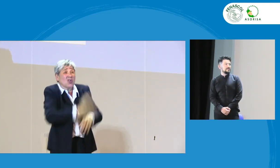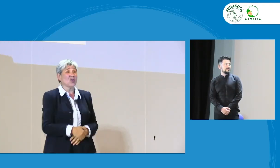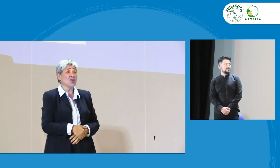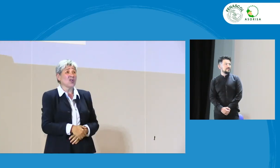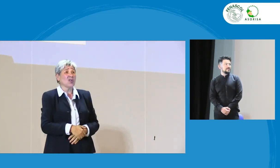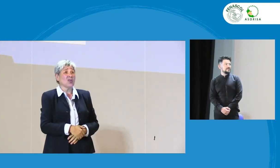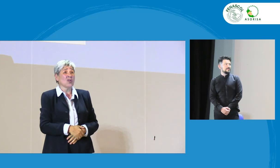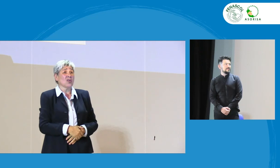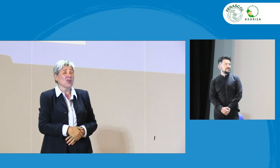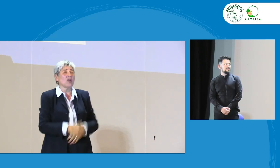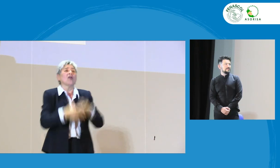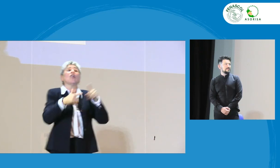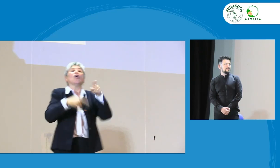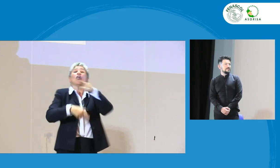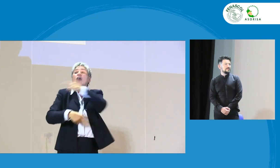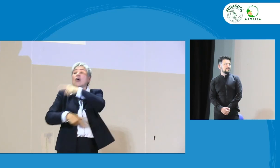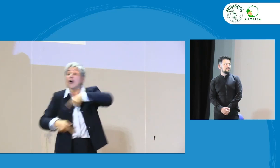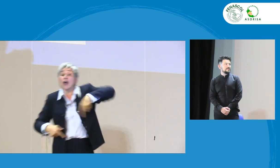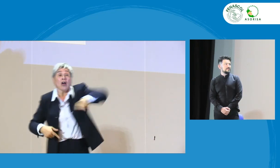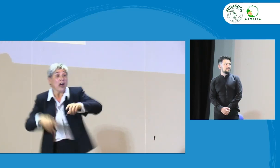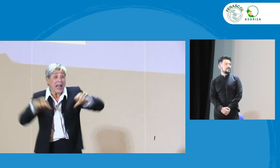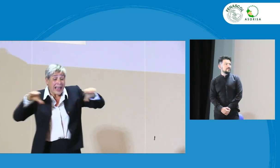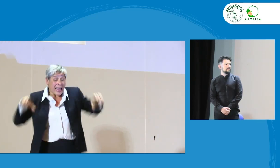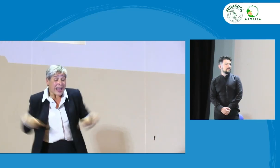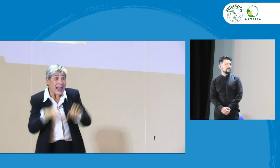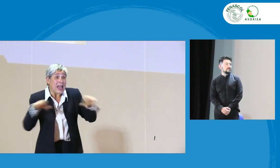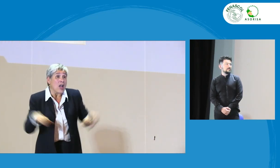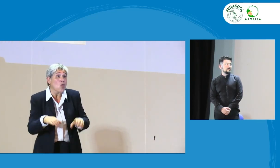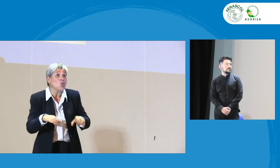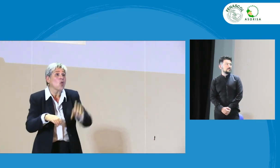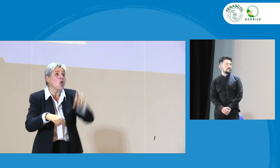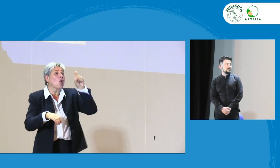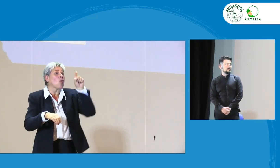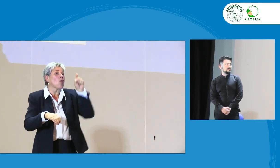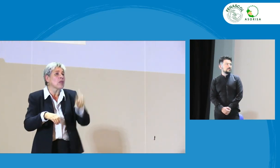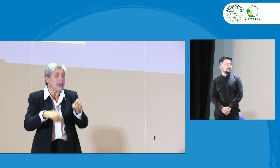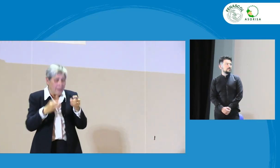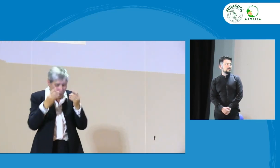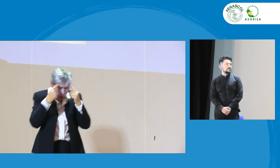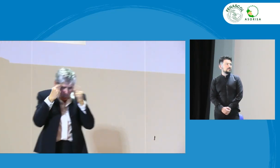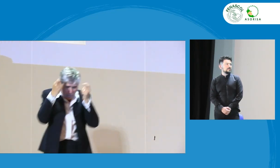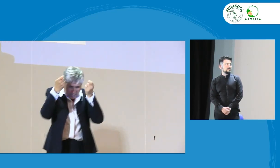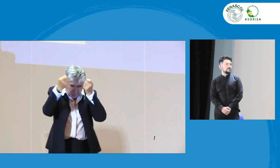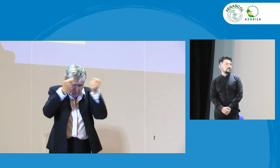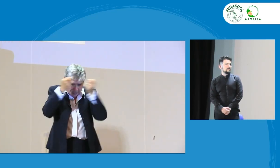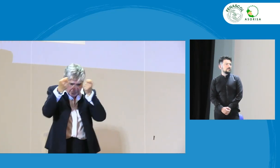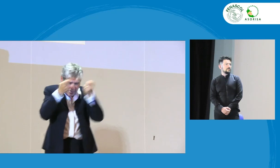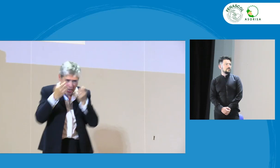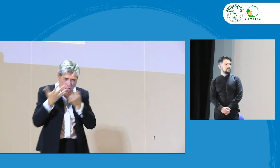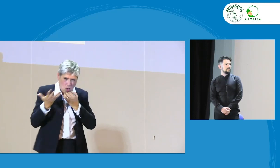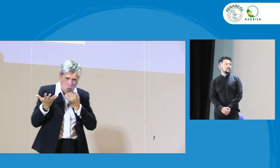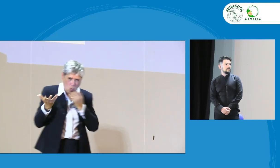insor. Mientras que los que hacen las acciones deben hacer estrategias, deben